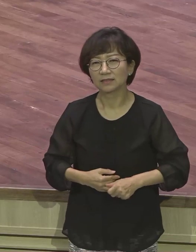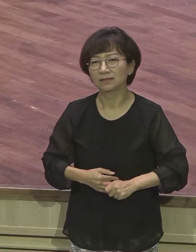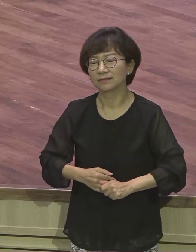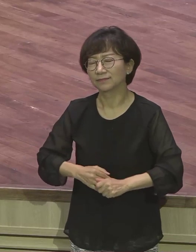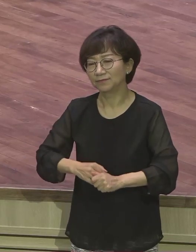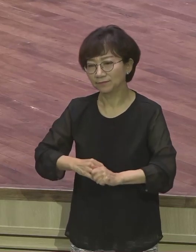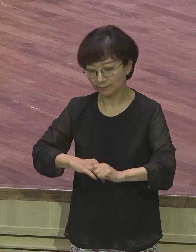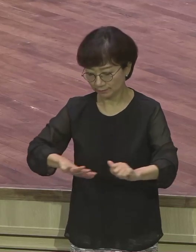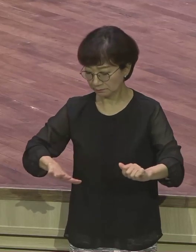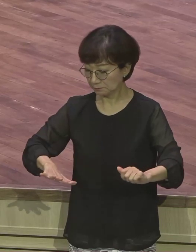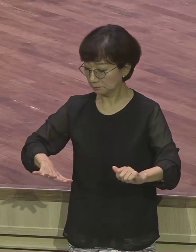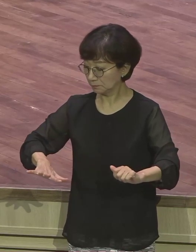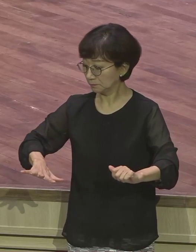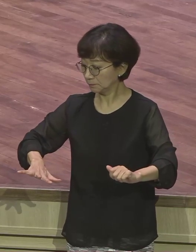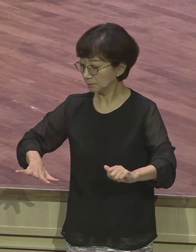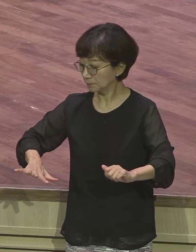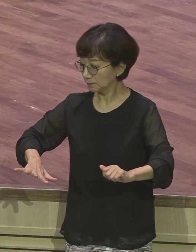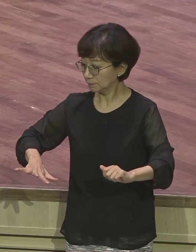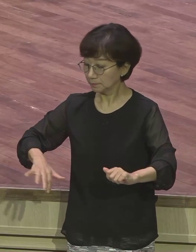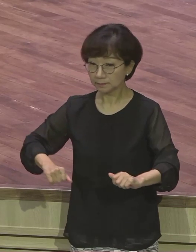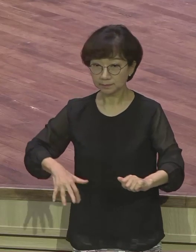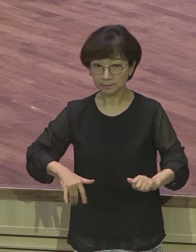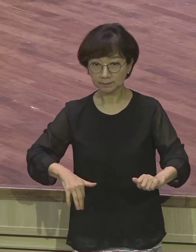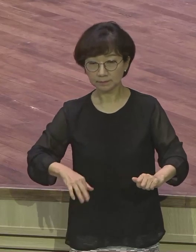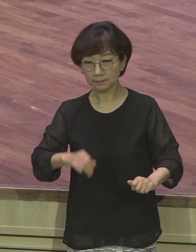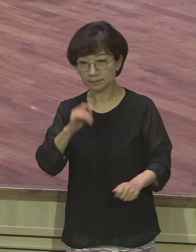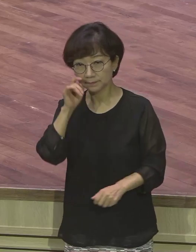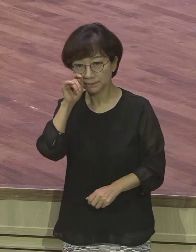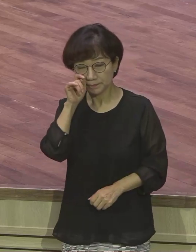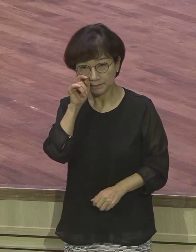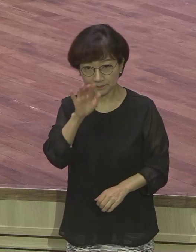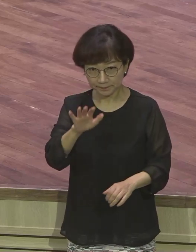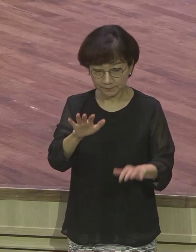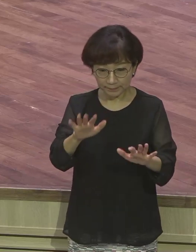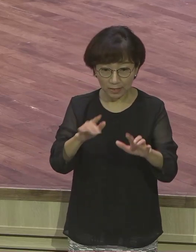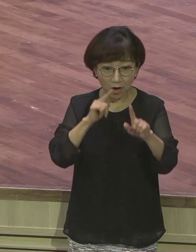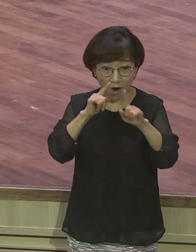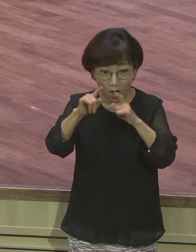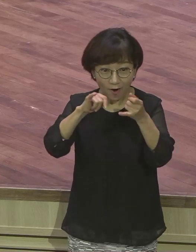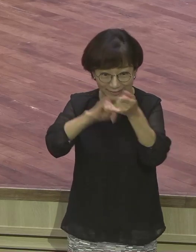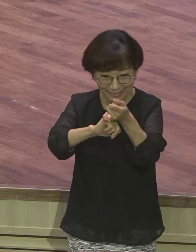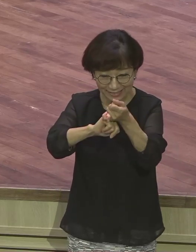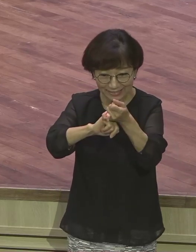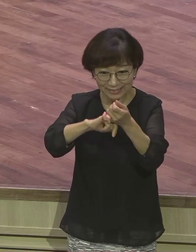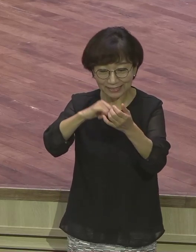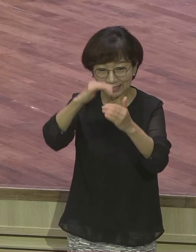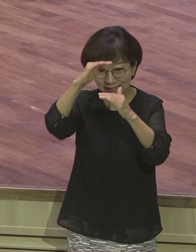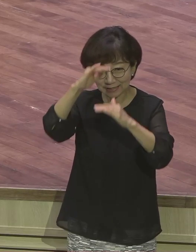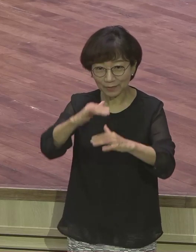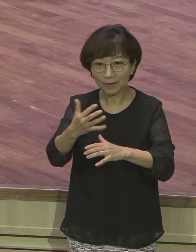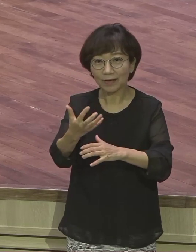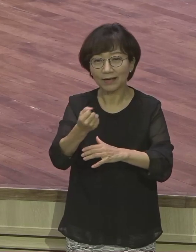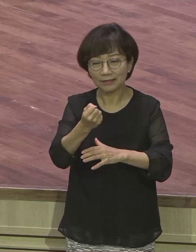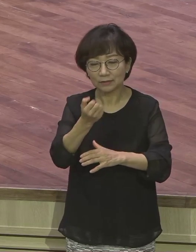이거들이 말씀 가지고 언약적 꿈이란 제모로 말씀을 드립니다. 이번 주간 우리 교회에서 세상의 틀을 바꾸라는